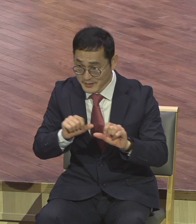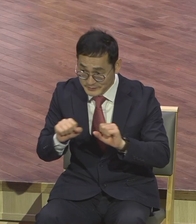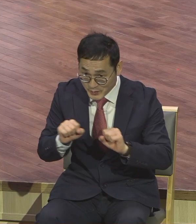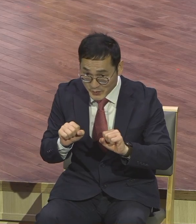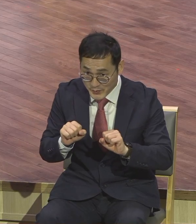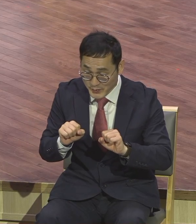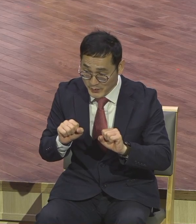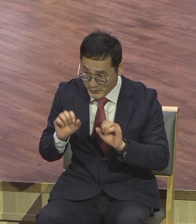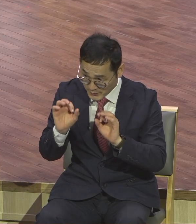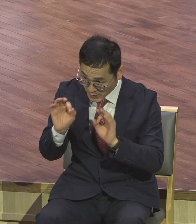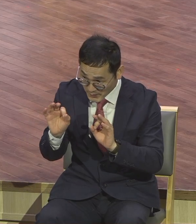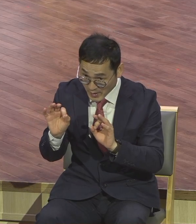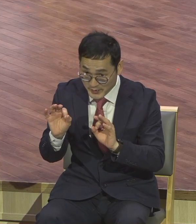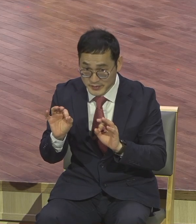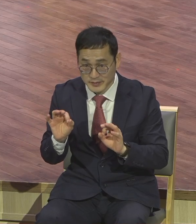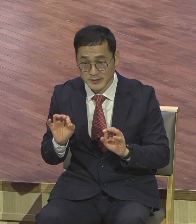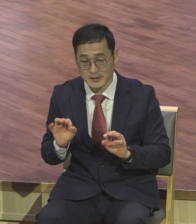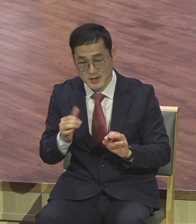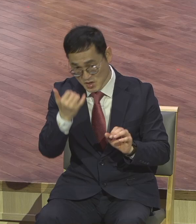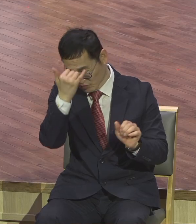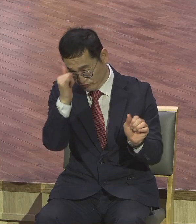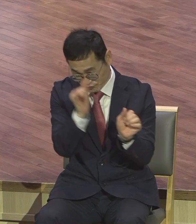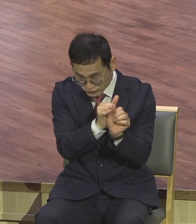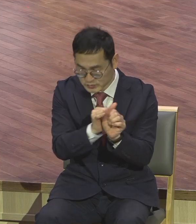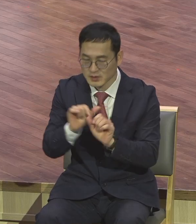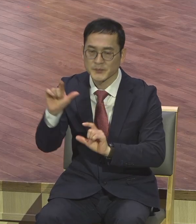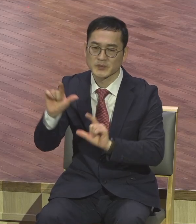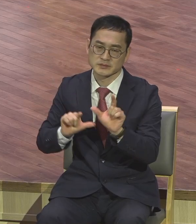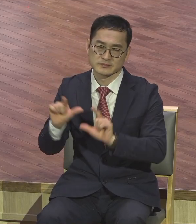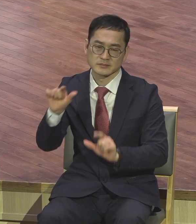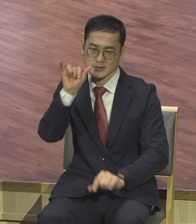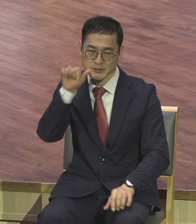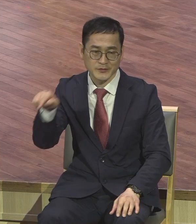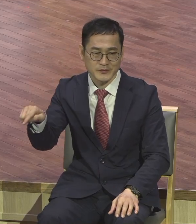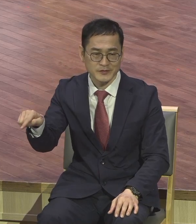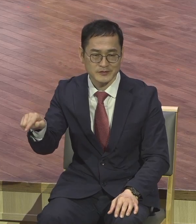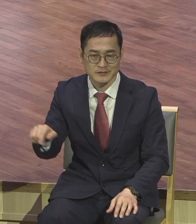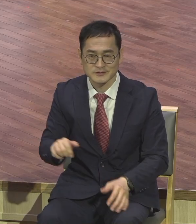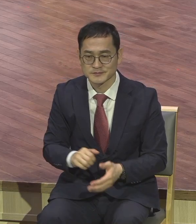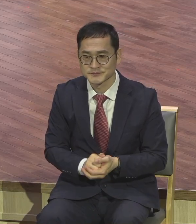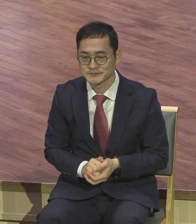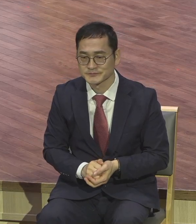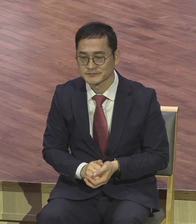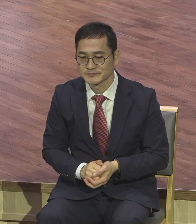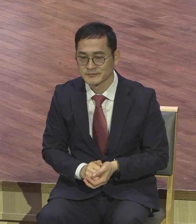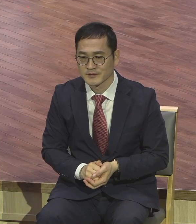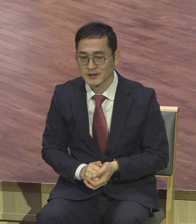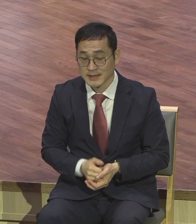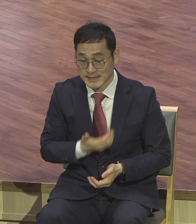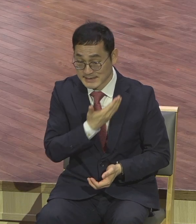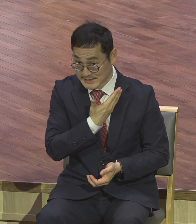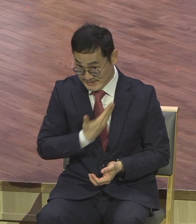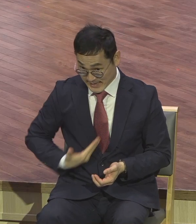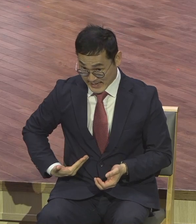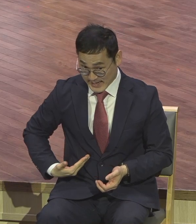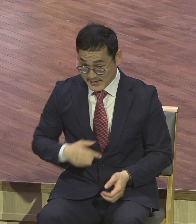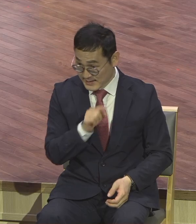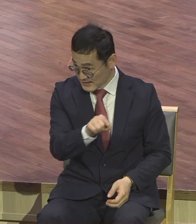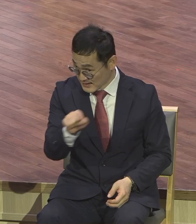충성 그 자체였습니다. 세 잔 이 제자 모두 다 자기 민족의 해방을